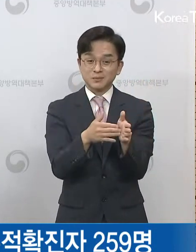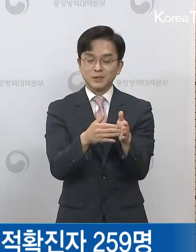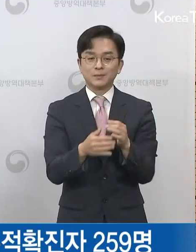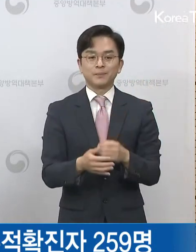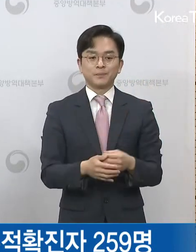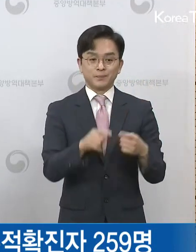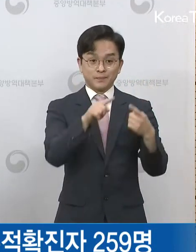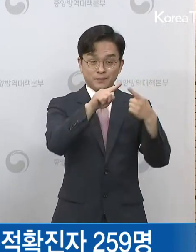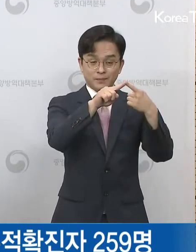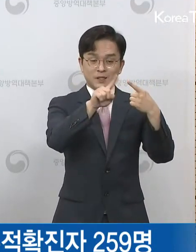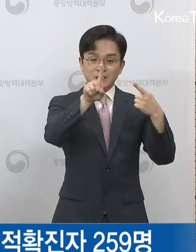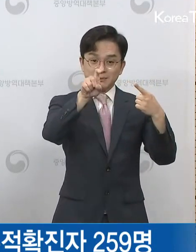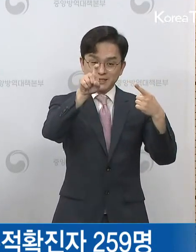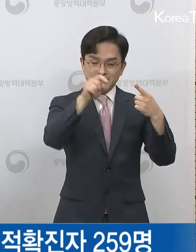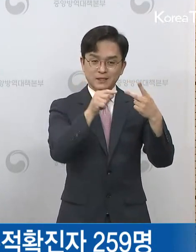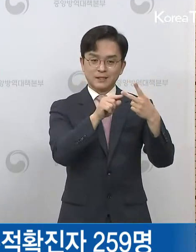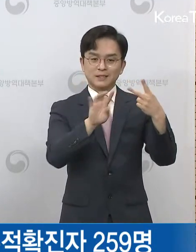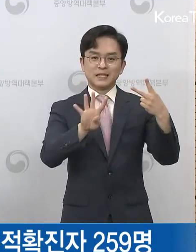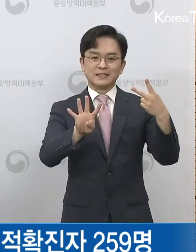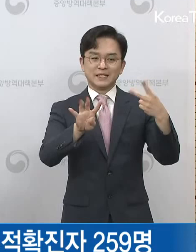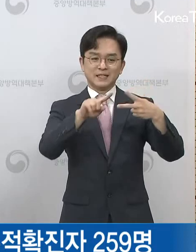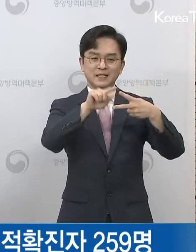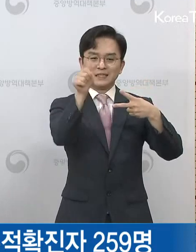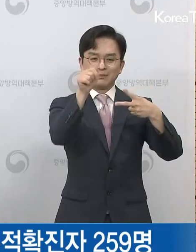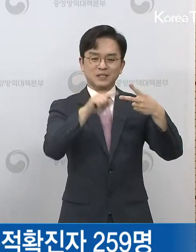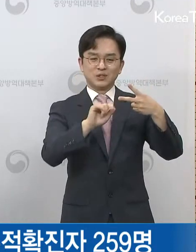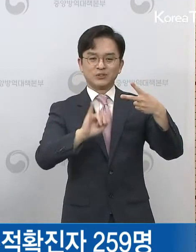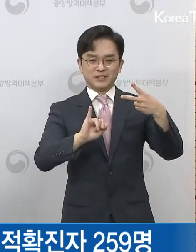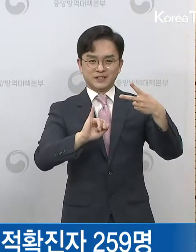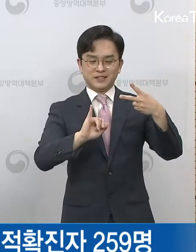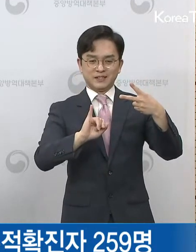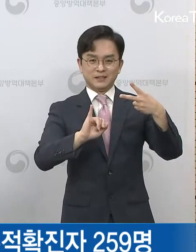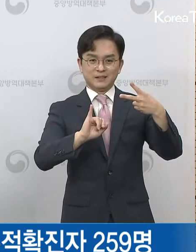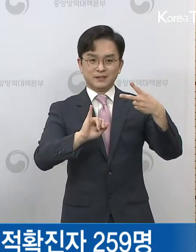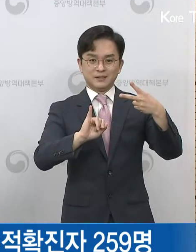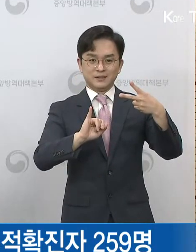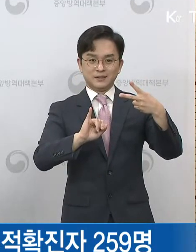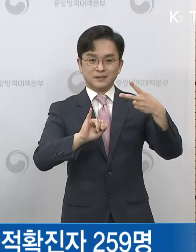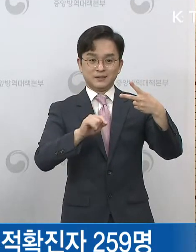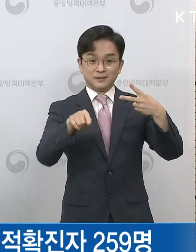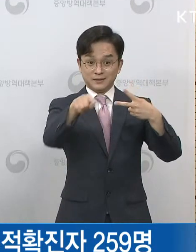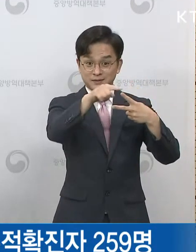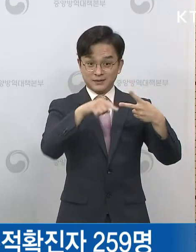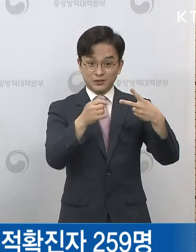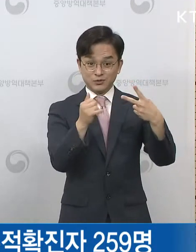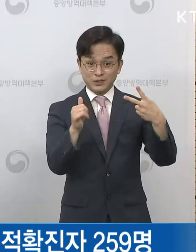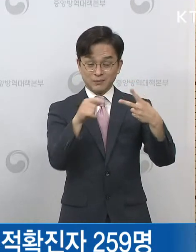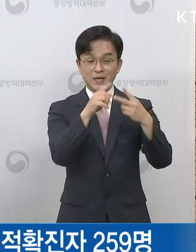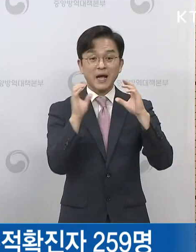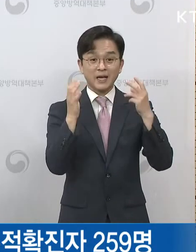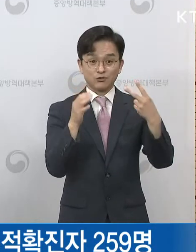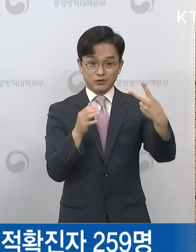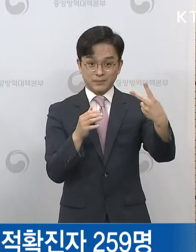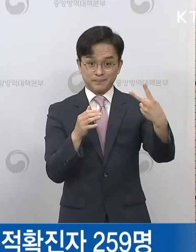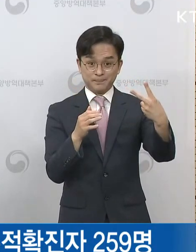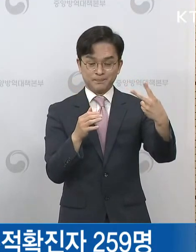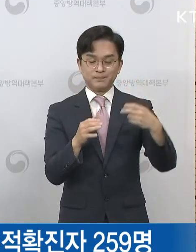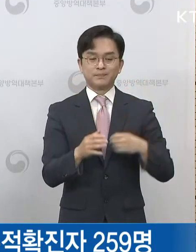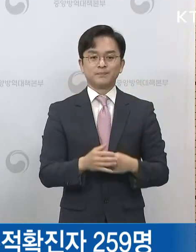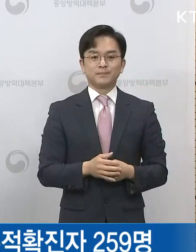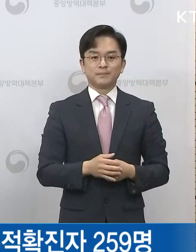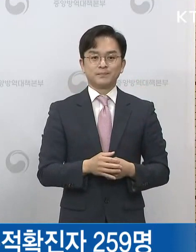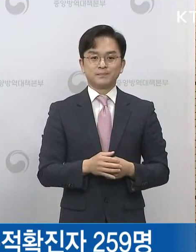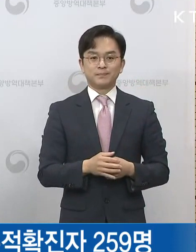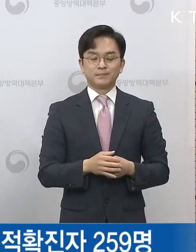11세 남자 어린이와 4세 여자 어린이였습니다. 두 소아 모두 다기간 염증증후군의 임상